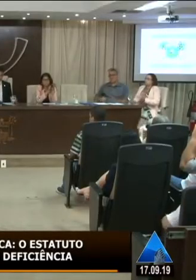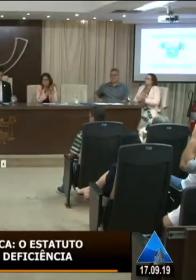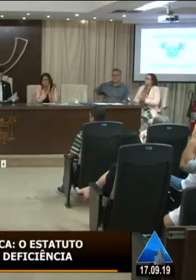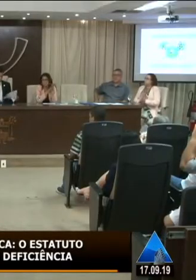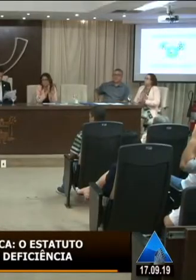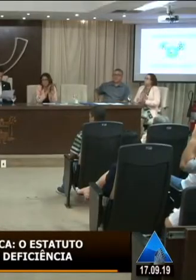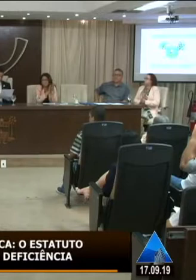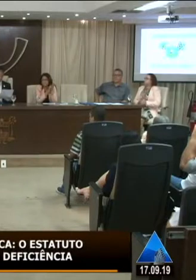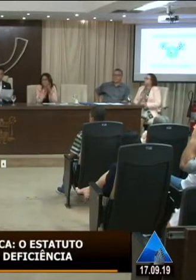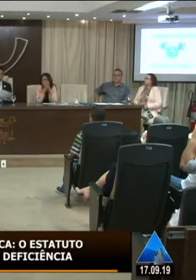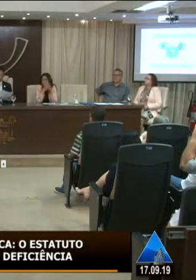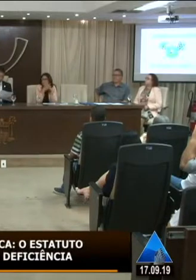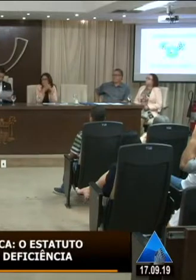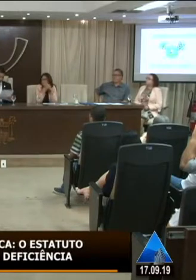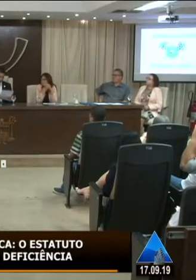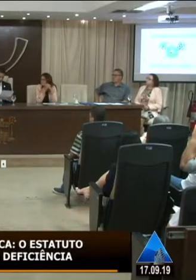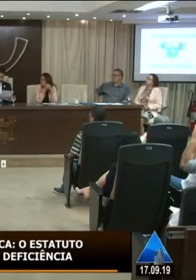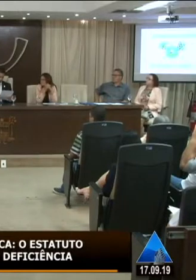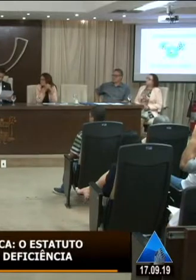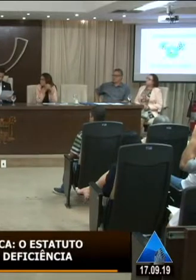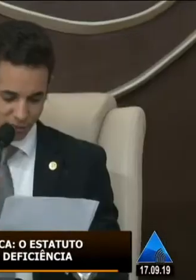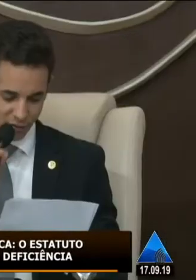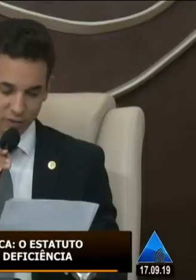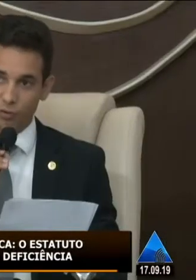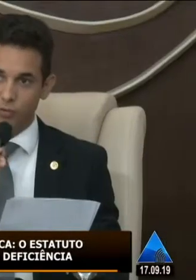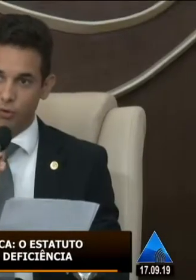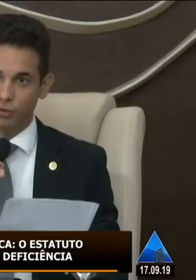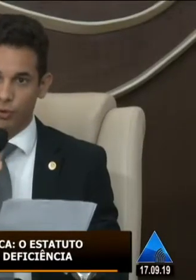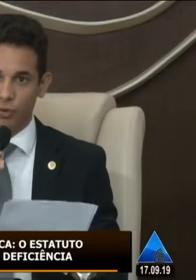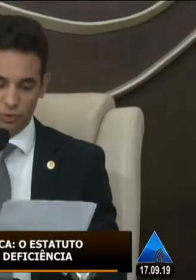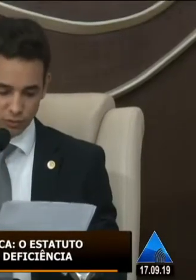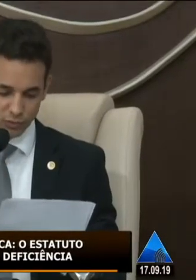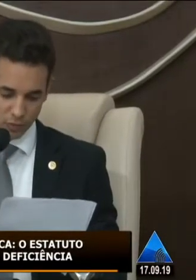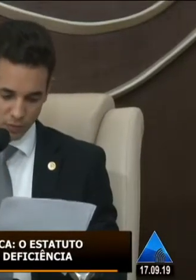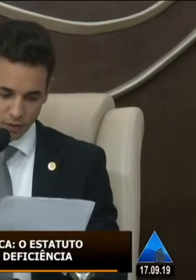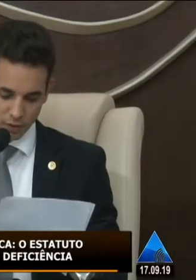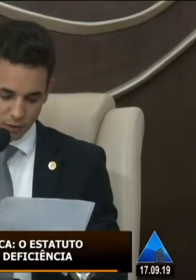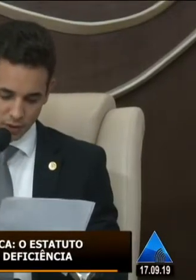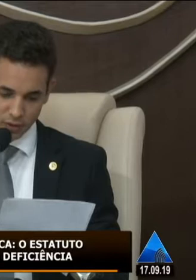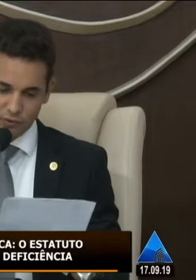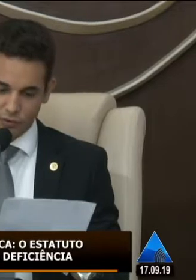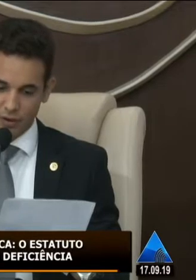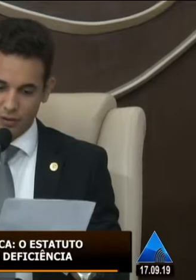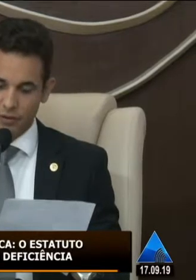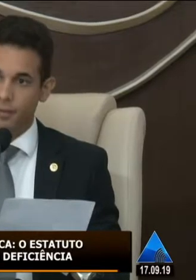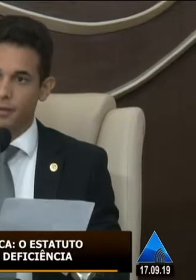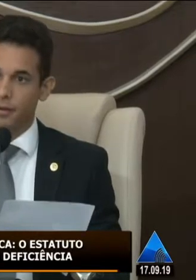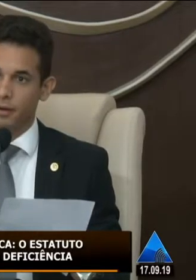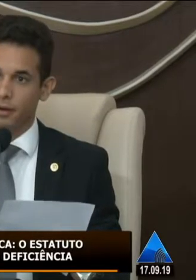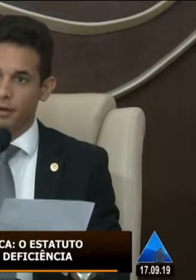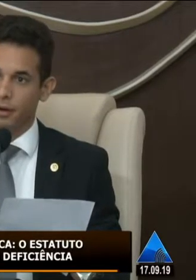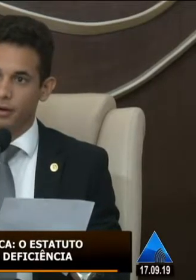agradeço a professora Luciana a professora Luciana Mafra que veio de Mossoró inclusive com eu quero registrar aqui